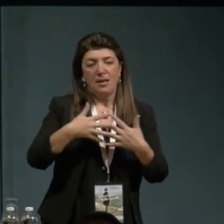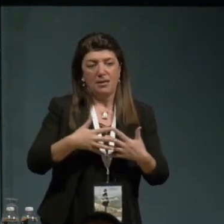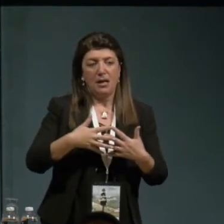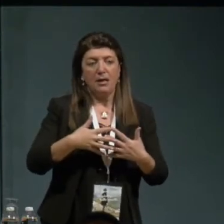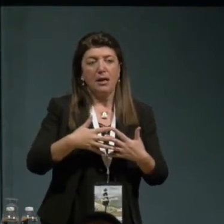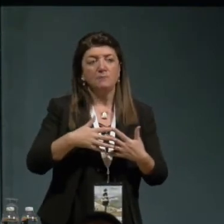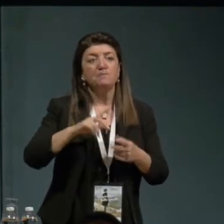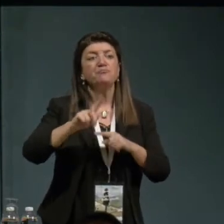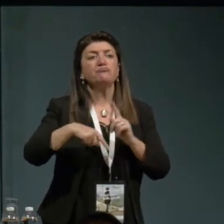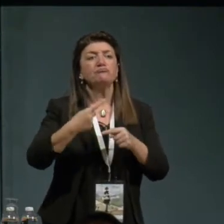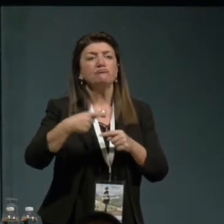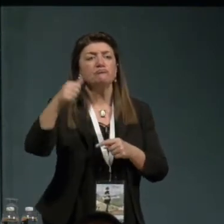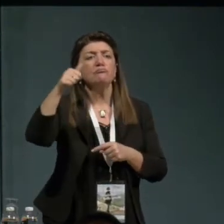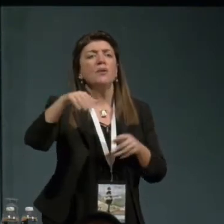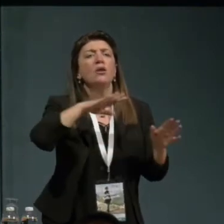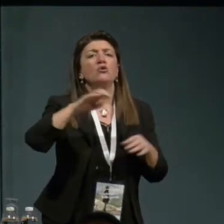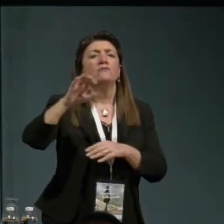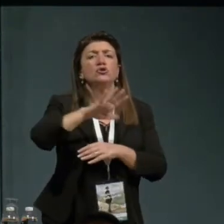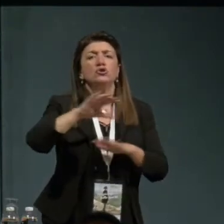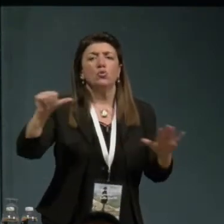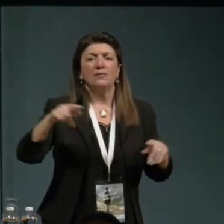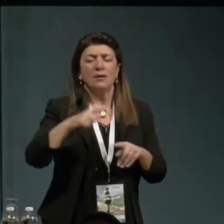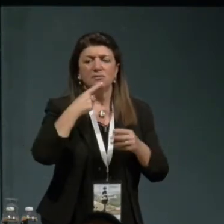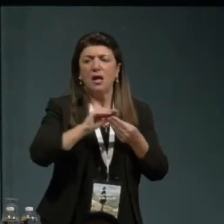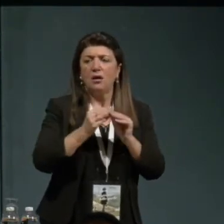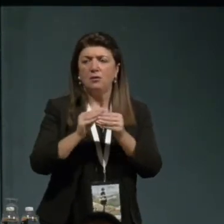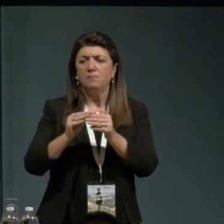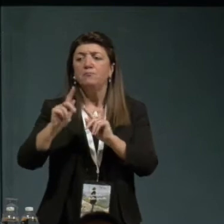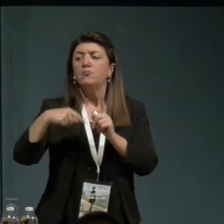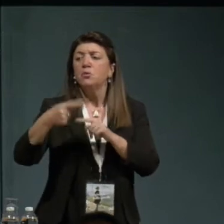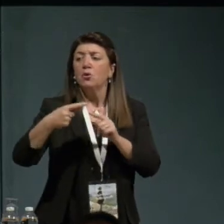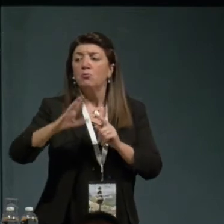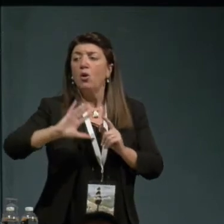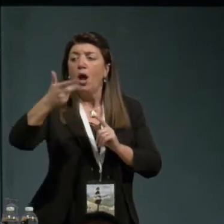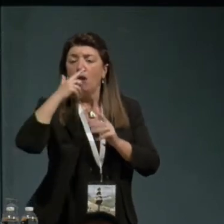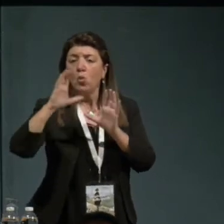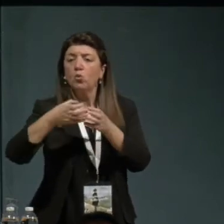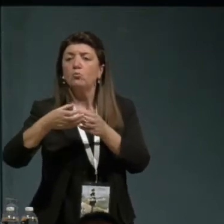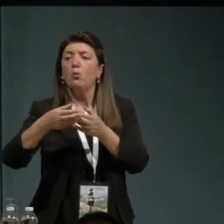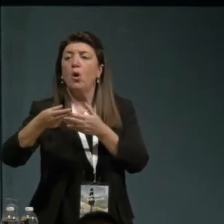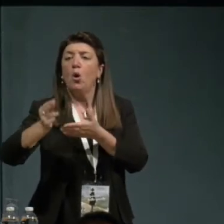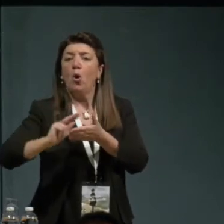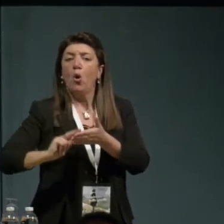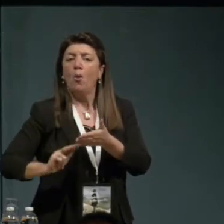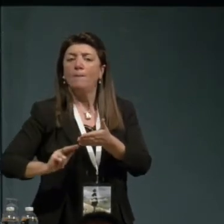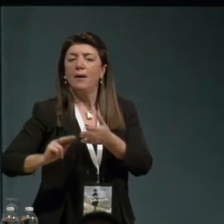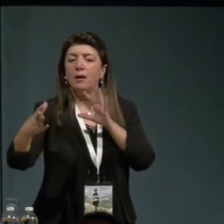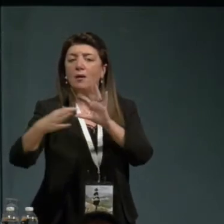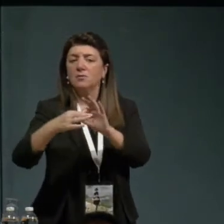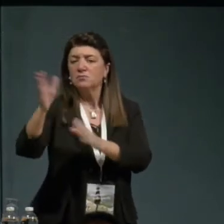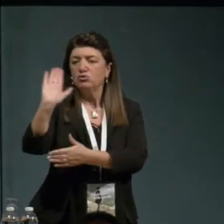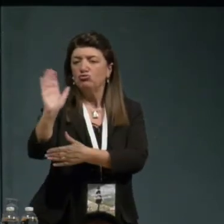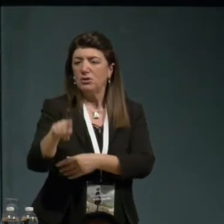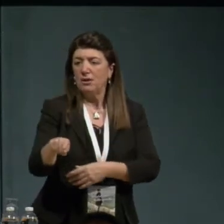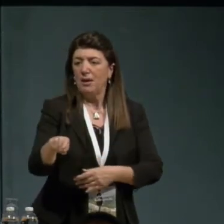del 56 questa opera. E poi l'altro gruppo di opere sul cinema, memorabili,